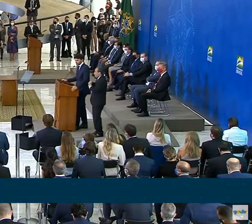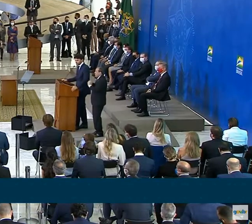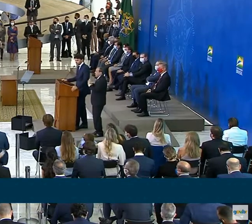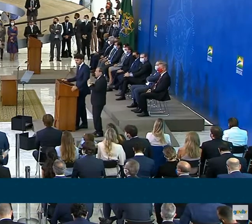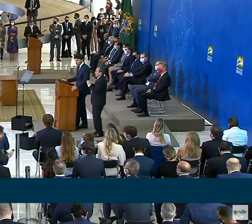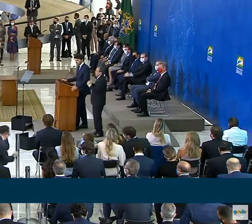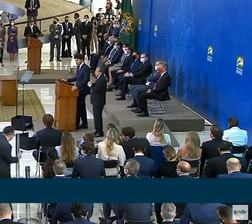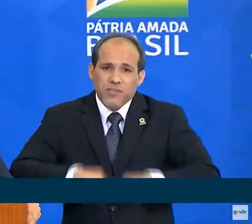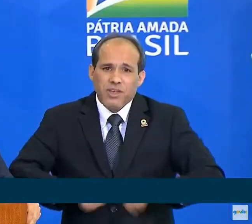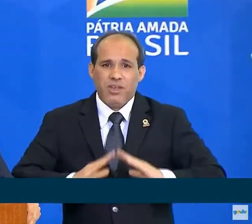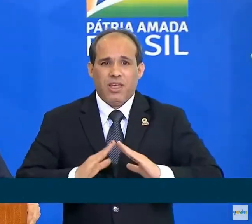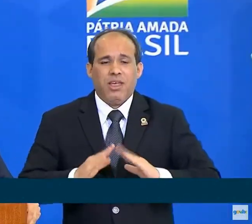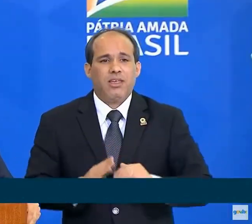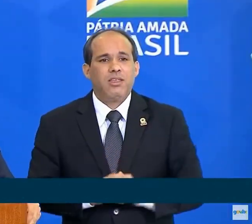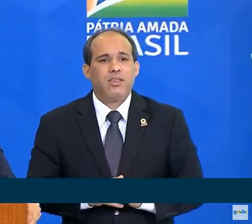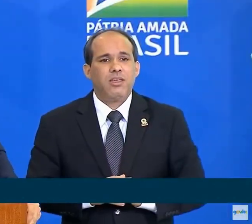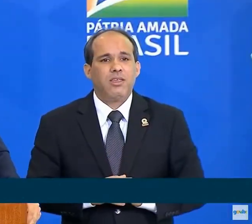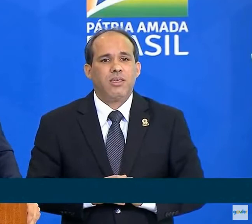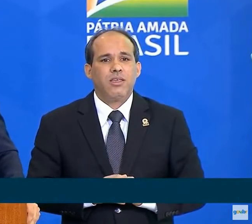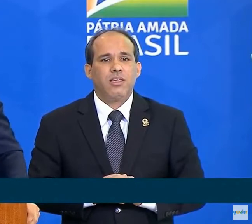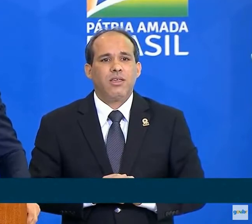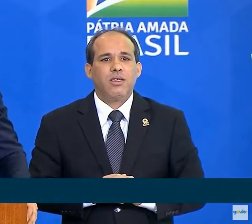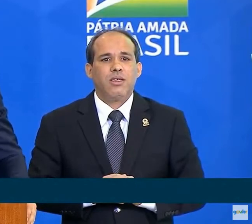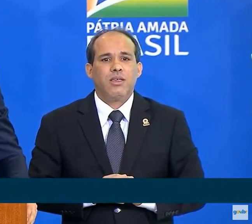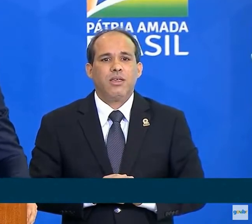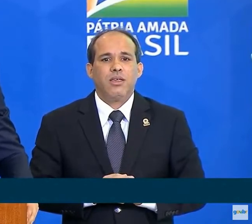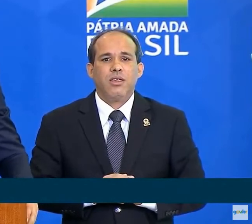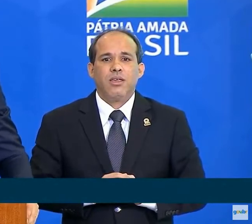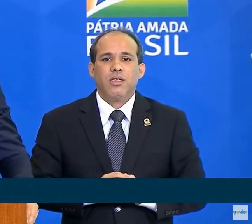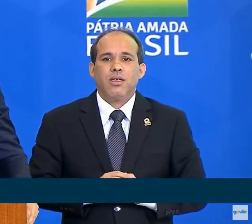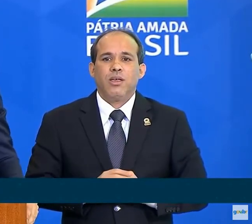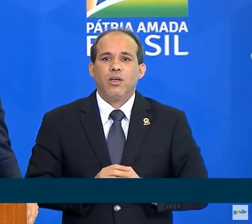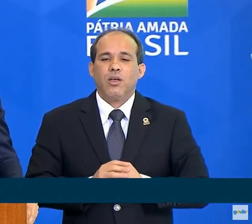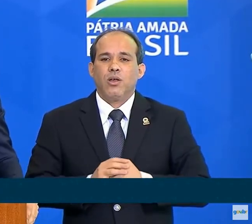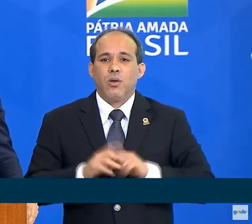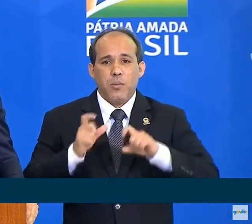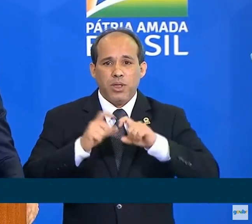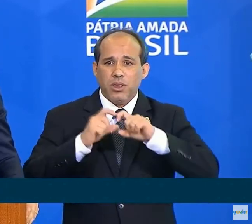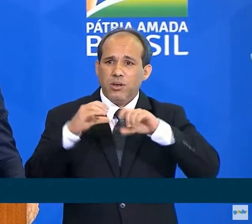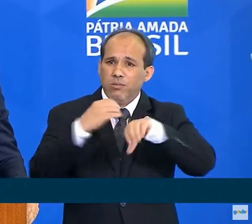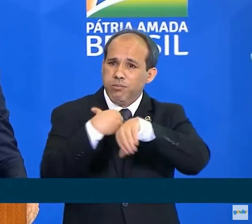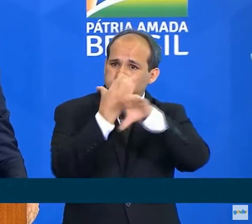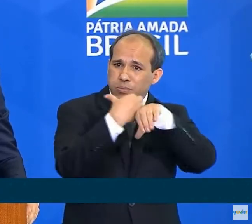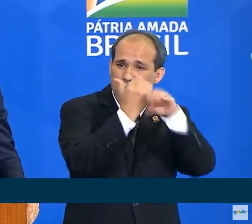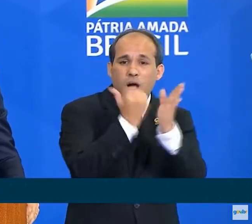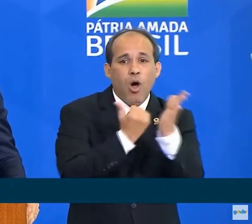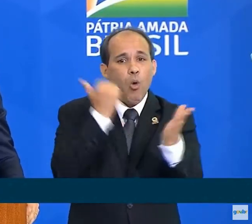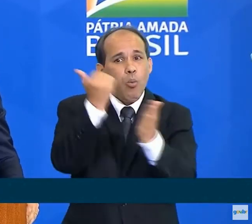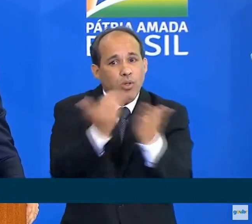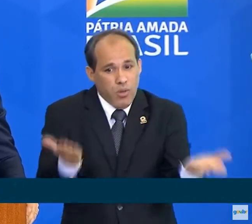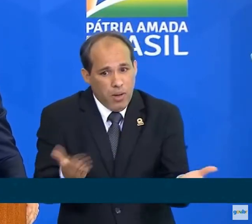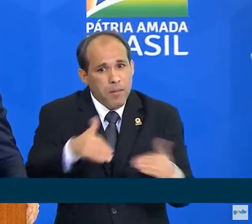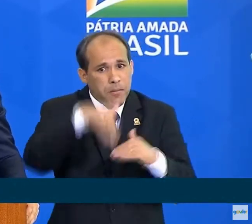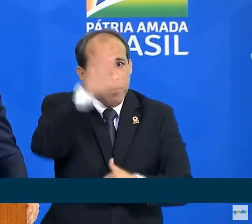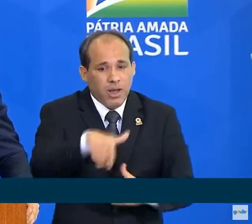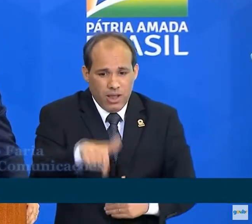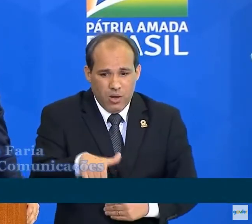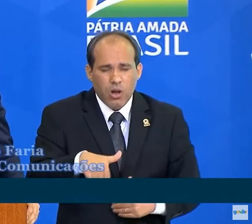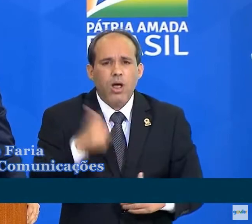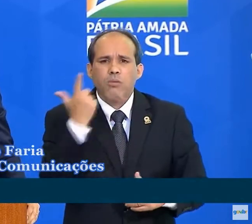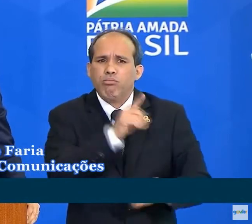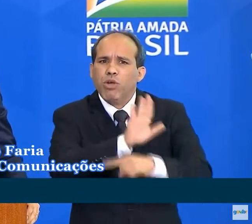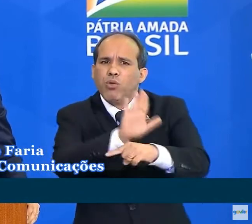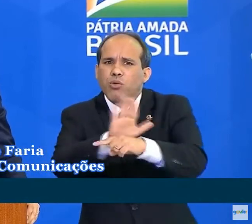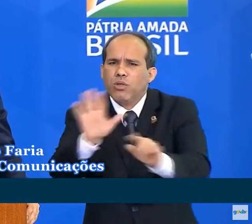A telemedicina foi ampliada na crise sanitária e está ajudando a salvar milhares de vidas,